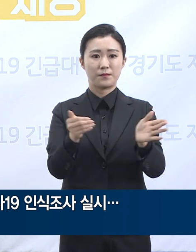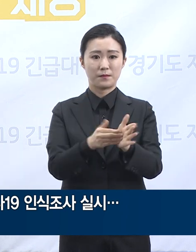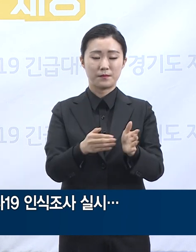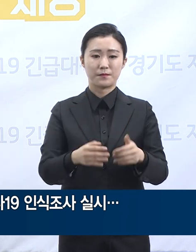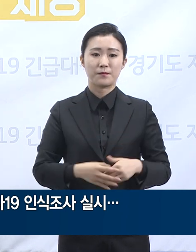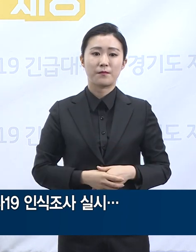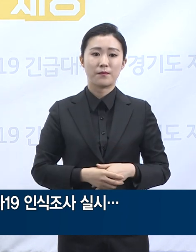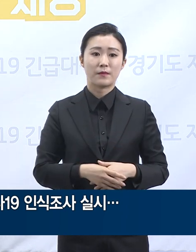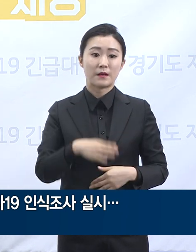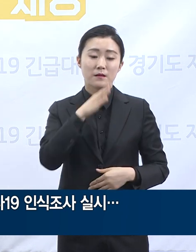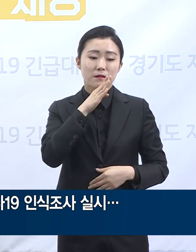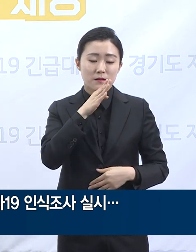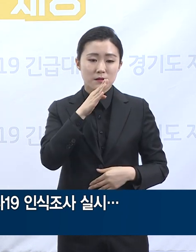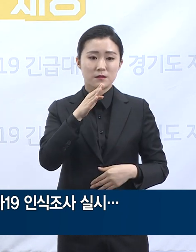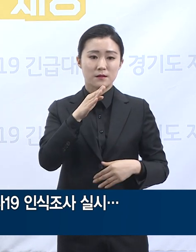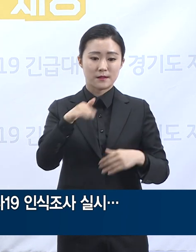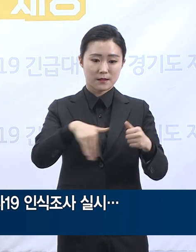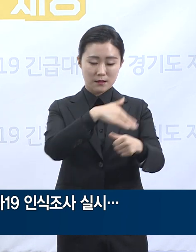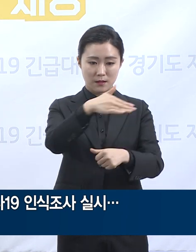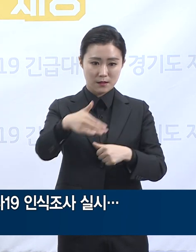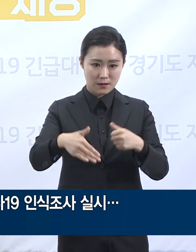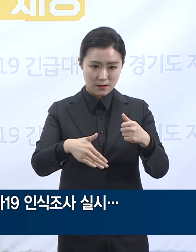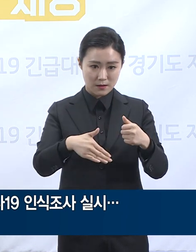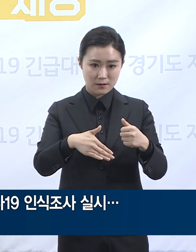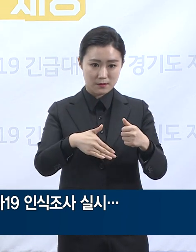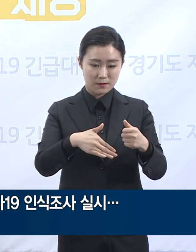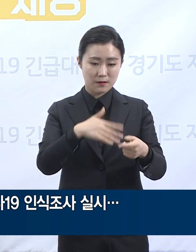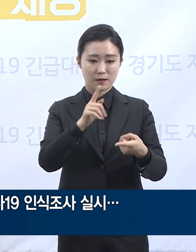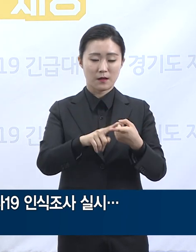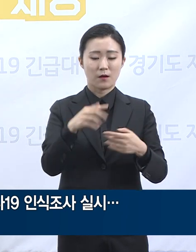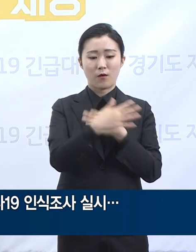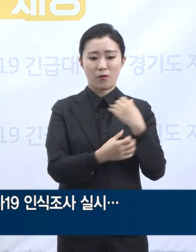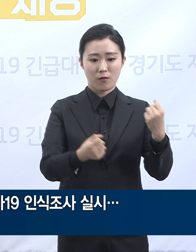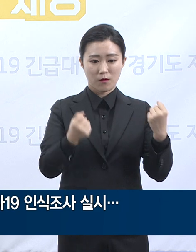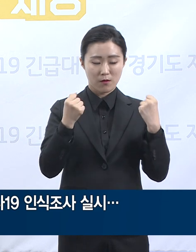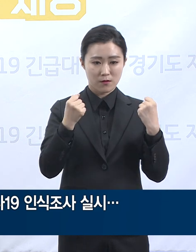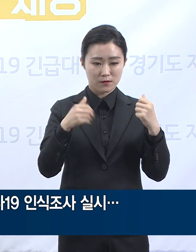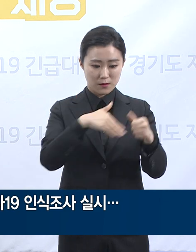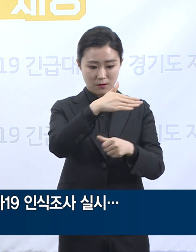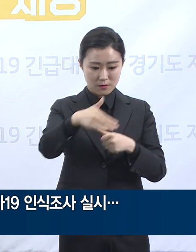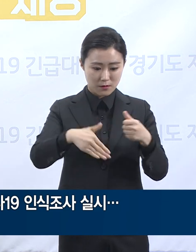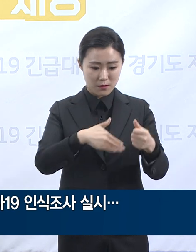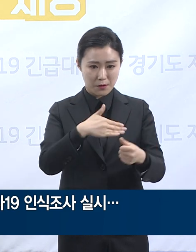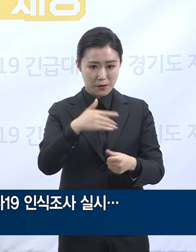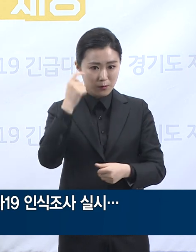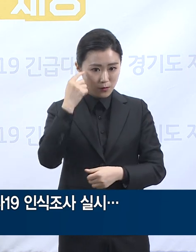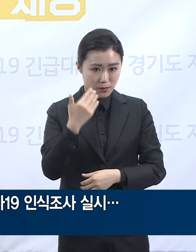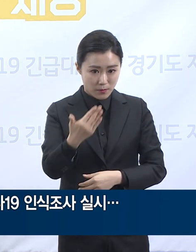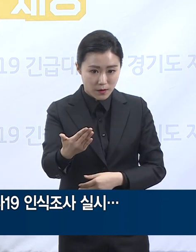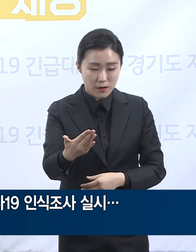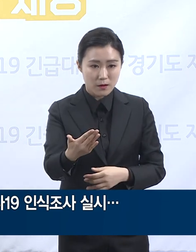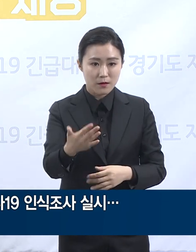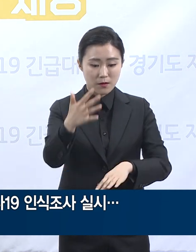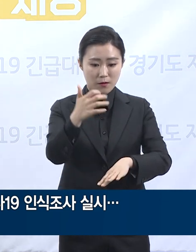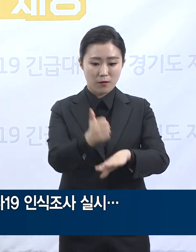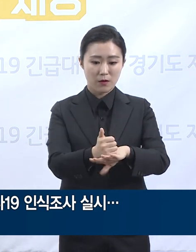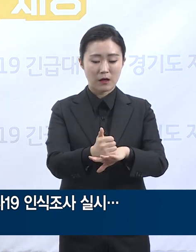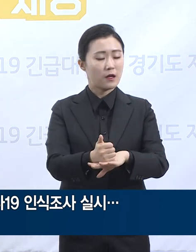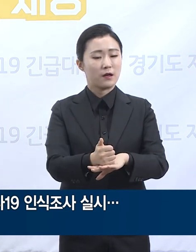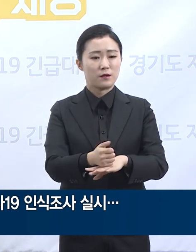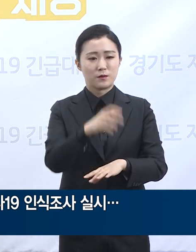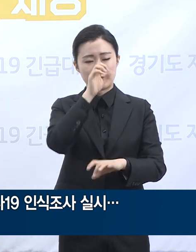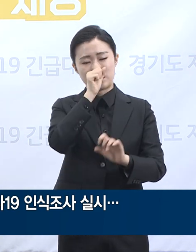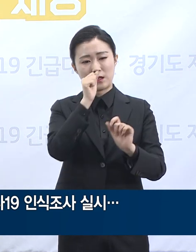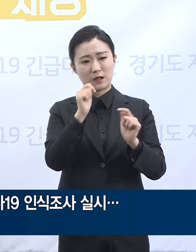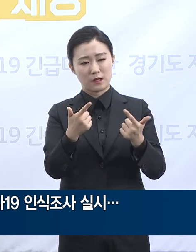현장 대응 업무에 따른 건강상태 변화를 묻는 질문에는 37.5%가 나빠졌다고 답했으며 근무 기간이 길수록